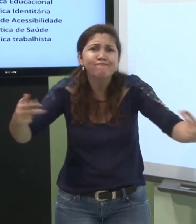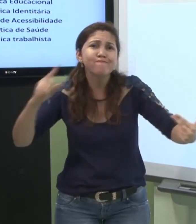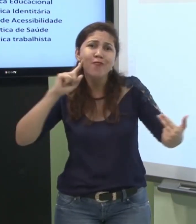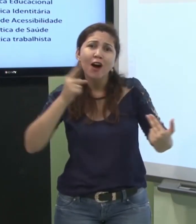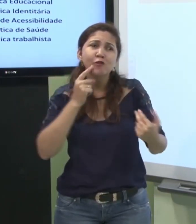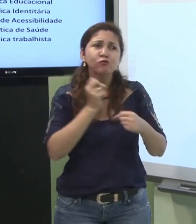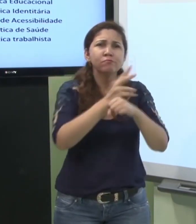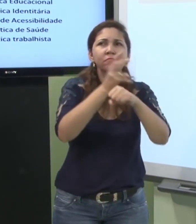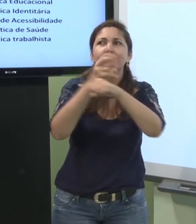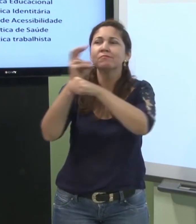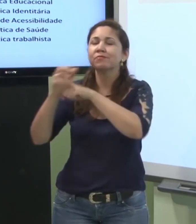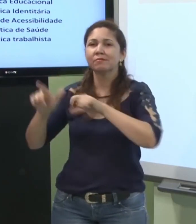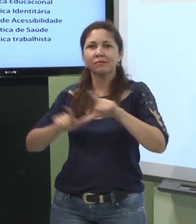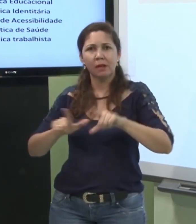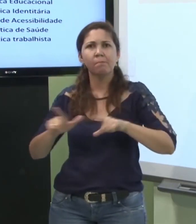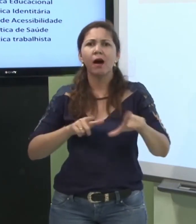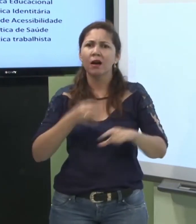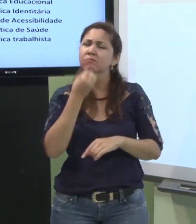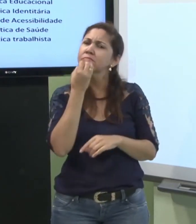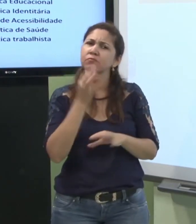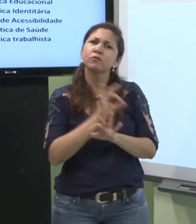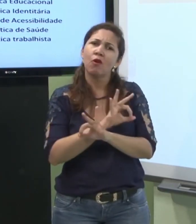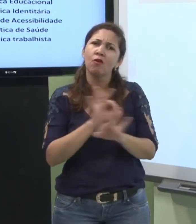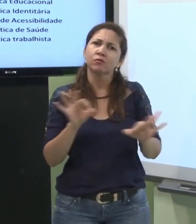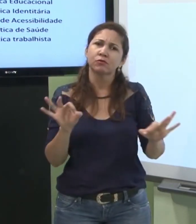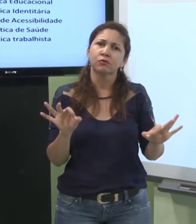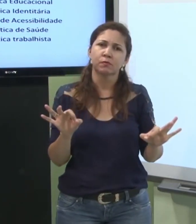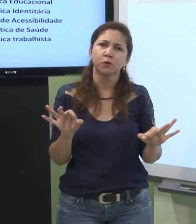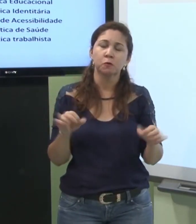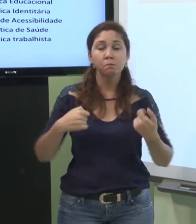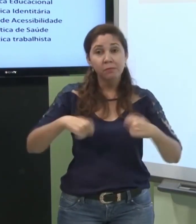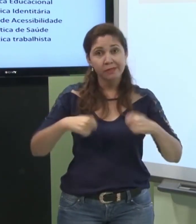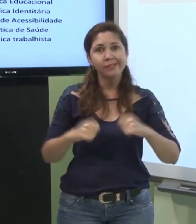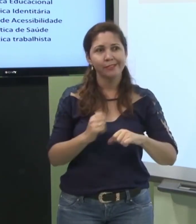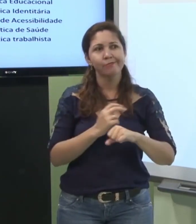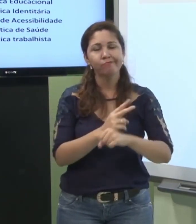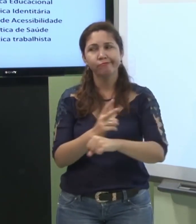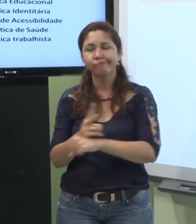então nós temos muitos surdos que estão empregados hoje hoje em dia